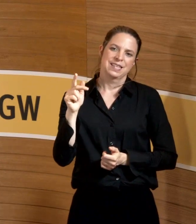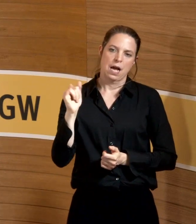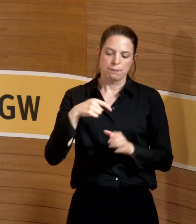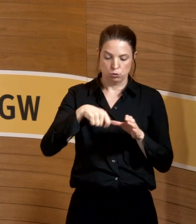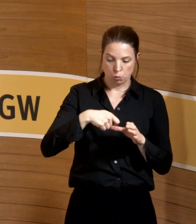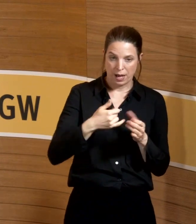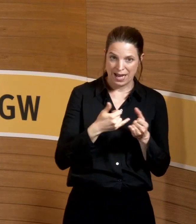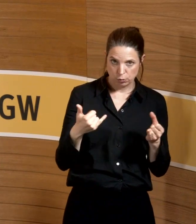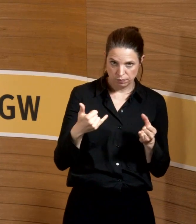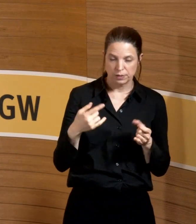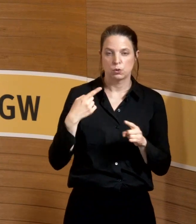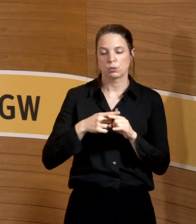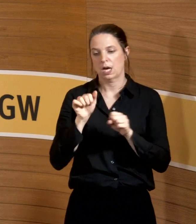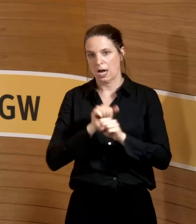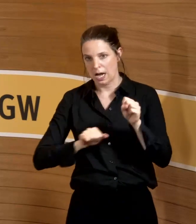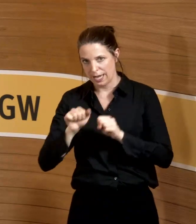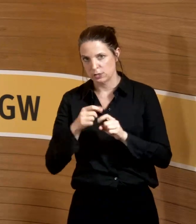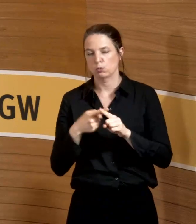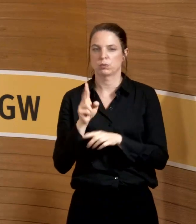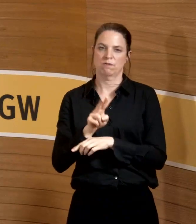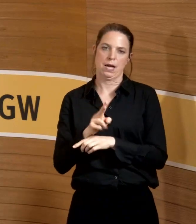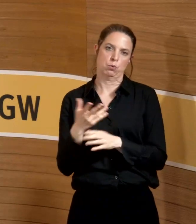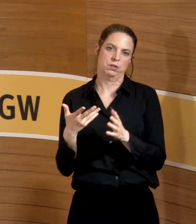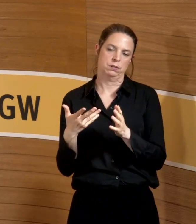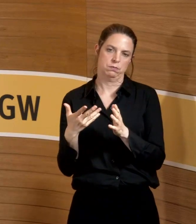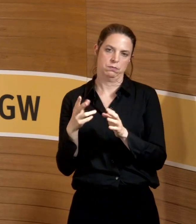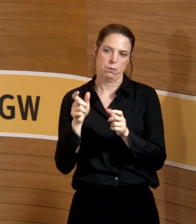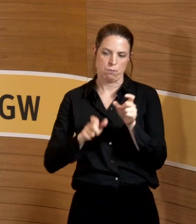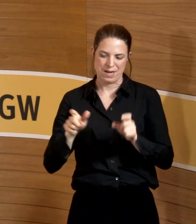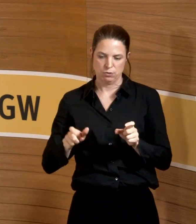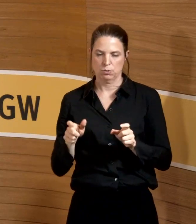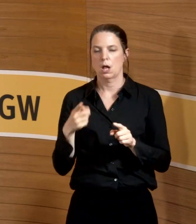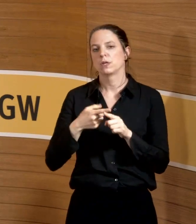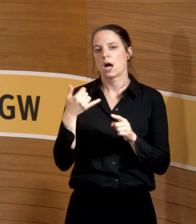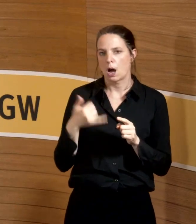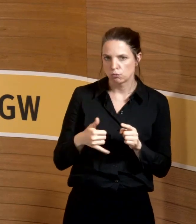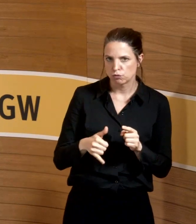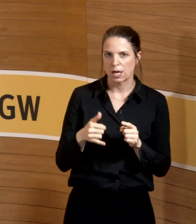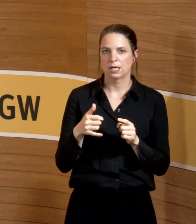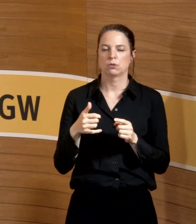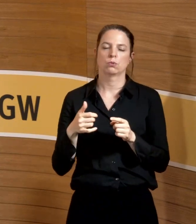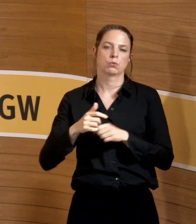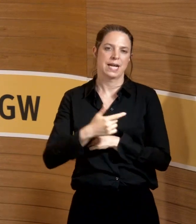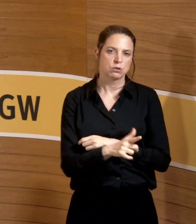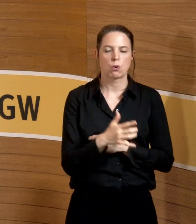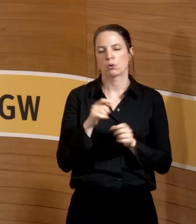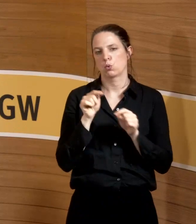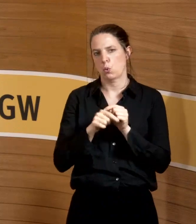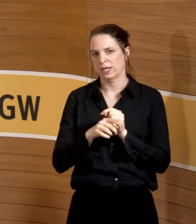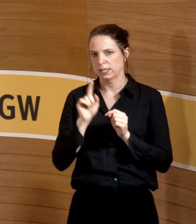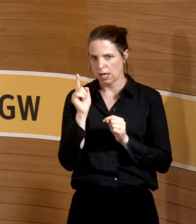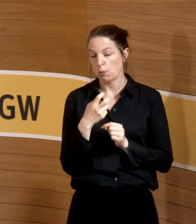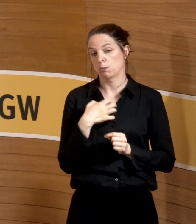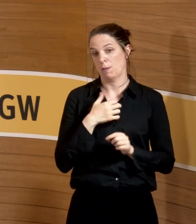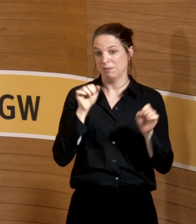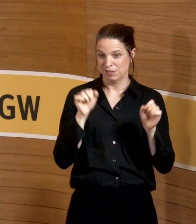berücksichtigen, aber auch Reinigungs-, Wartungspersonal und Ausscheidung und Entsorgung von Urin möglicherweise auch